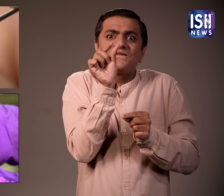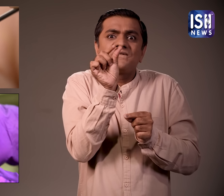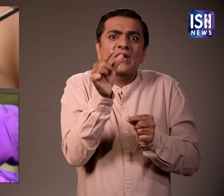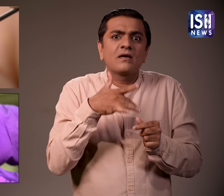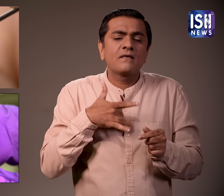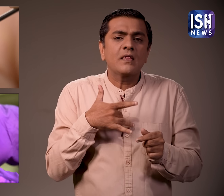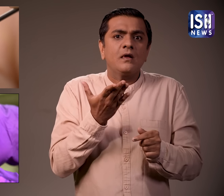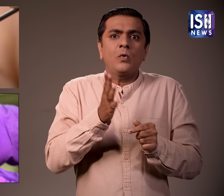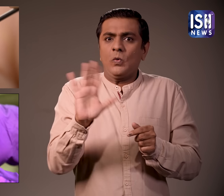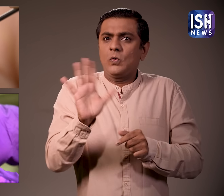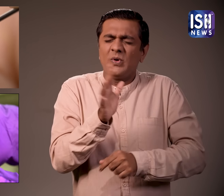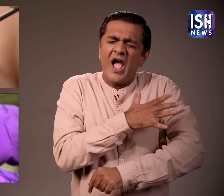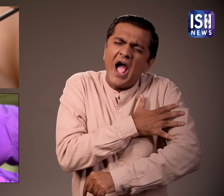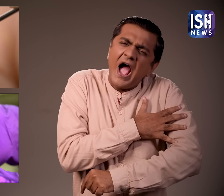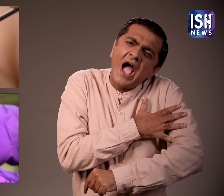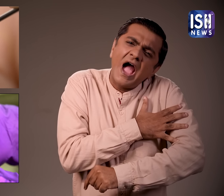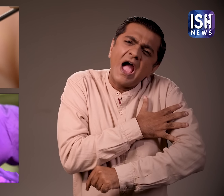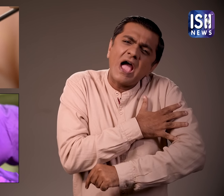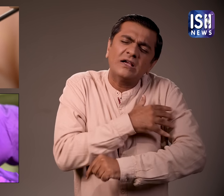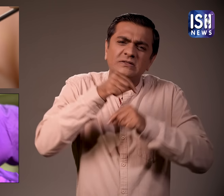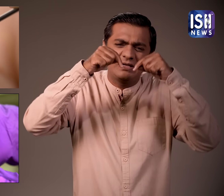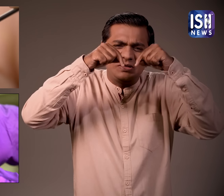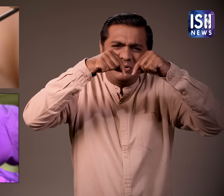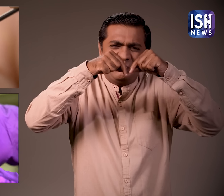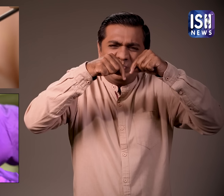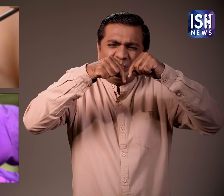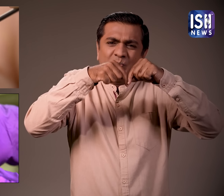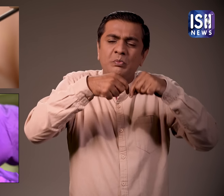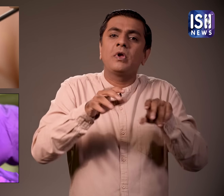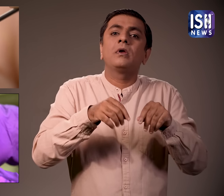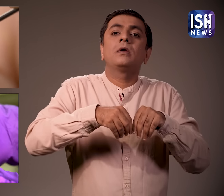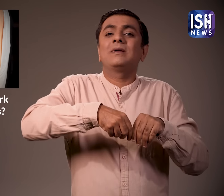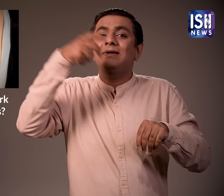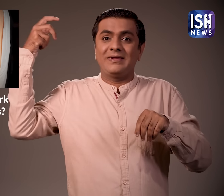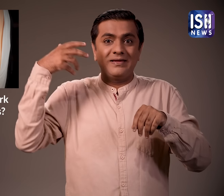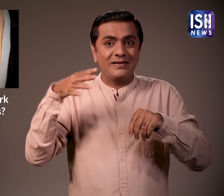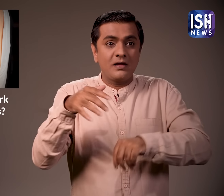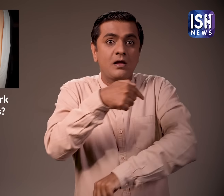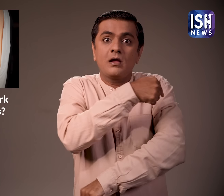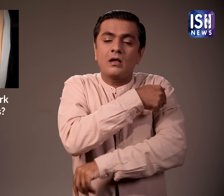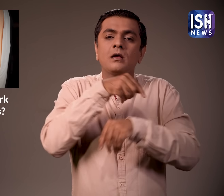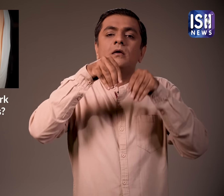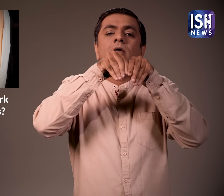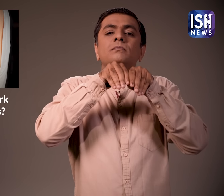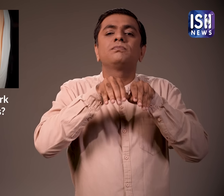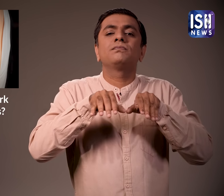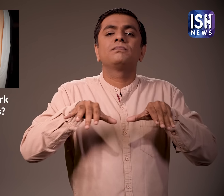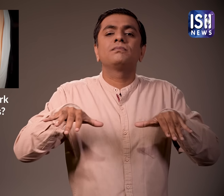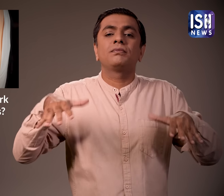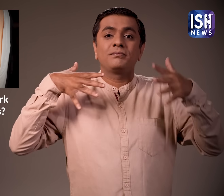था और हाथ में दर्द पैदा करता था एक बार टिका लगाने के बाद शरीर की